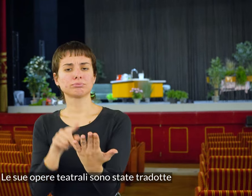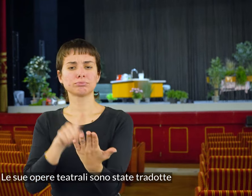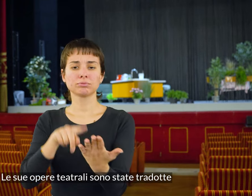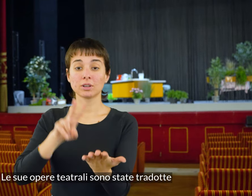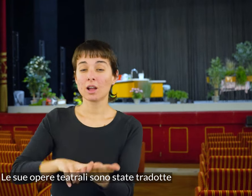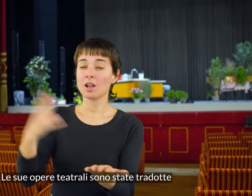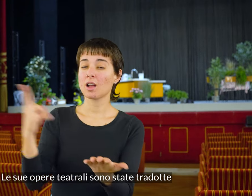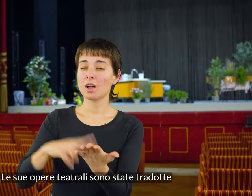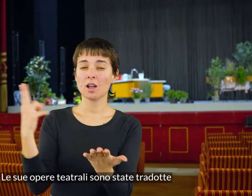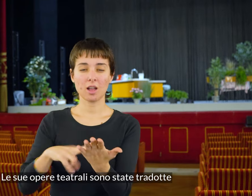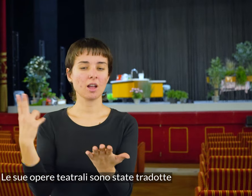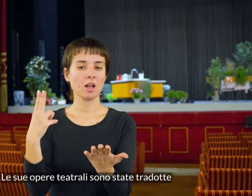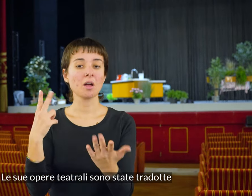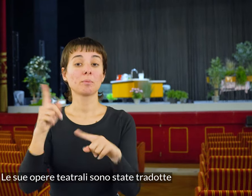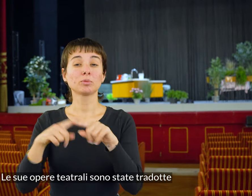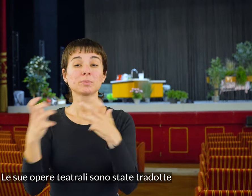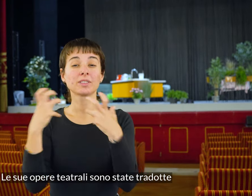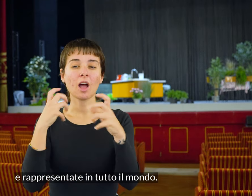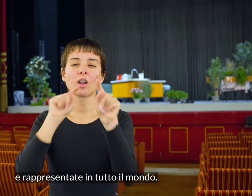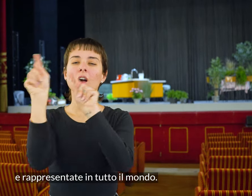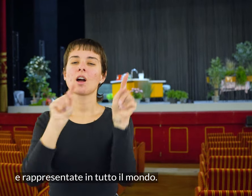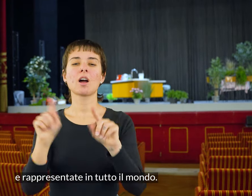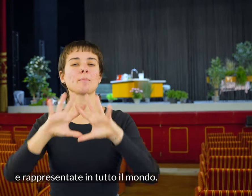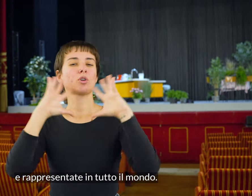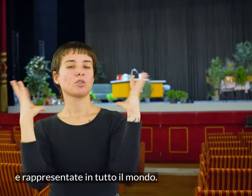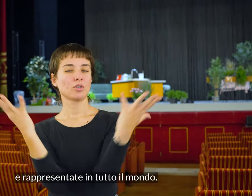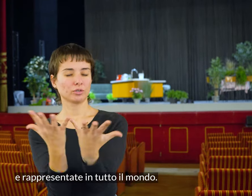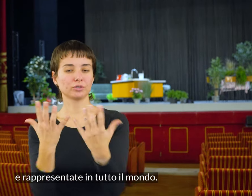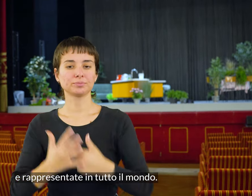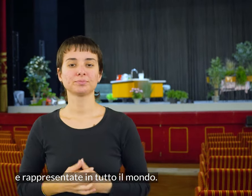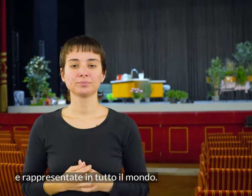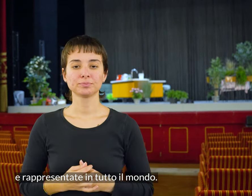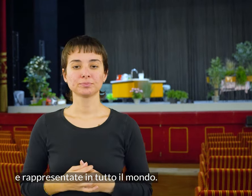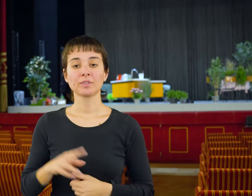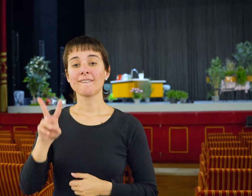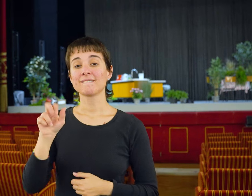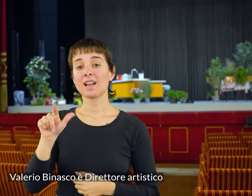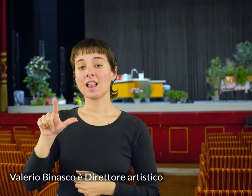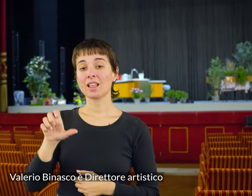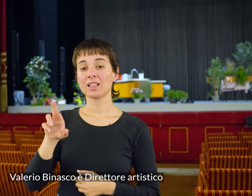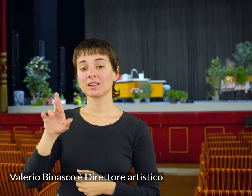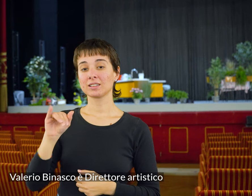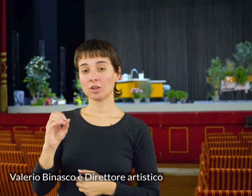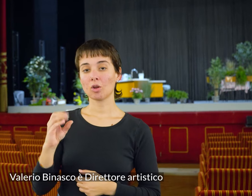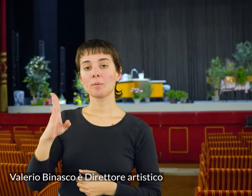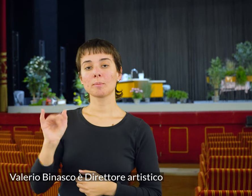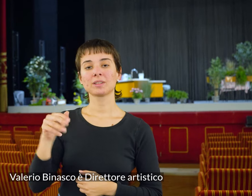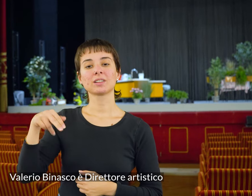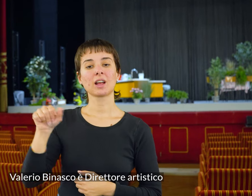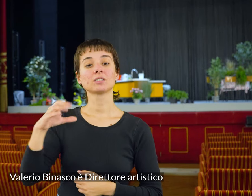sue opere teatrali sono state tradotte e rappresentate in tutto il mondo. Valerio Binasco è